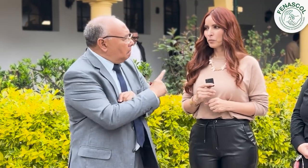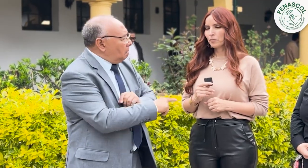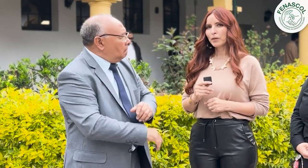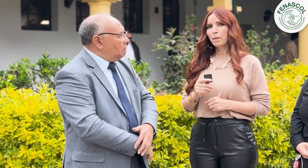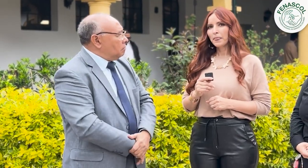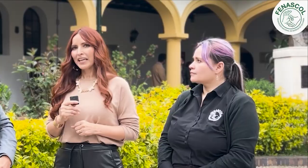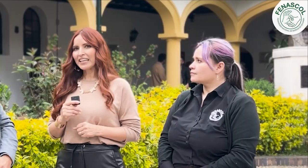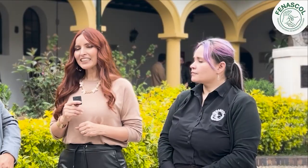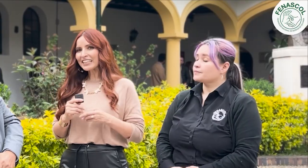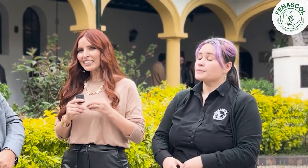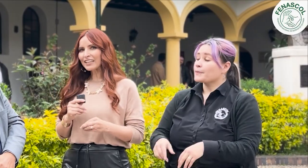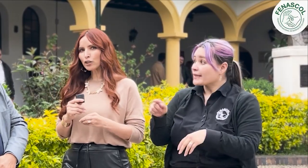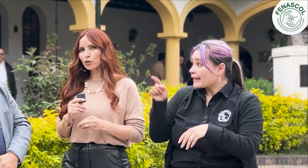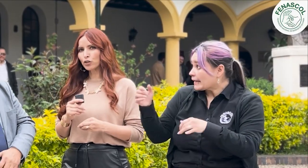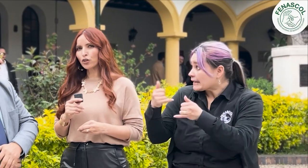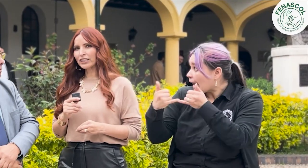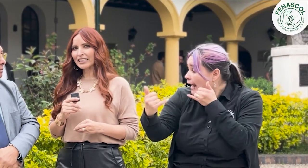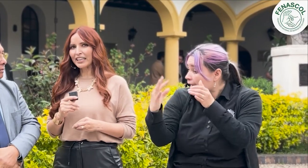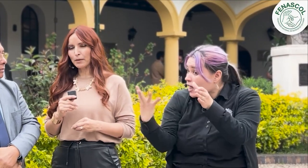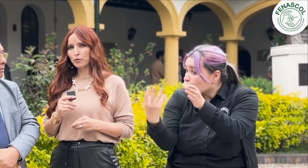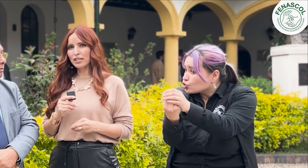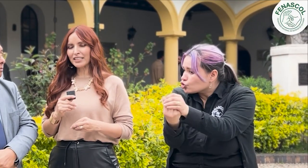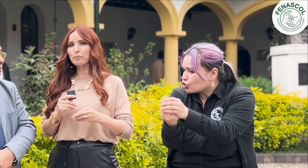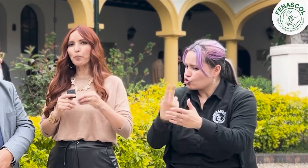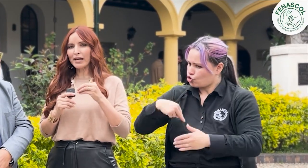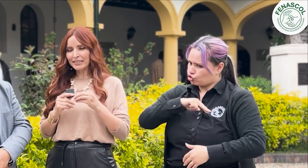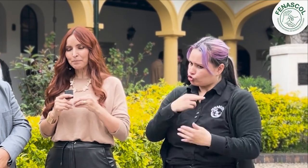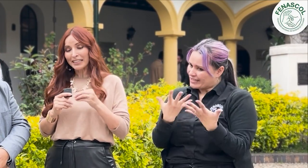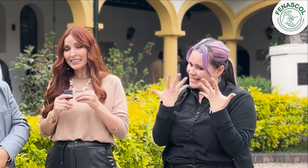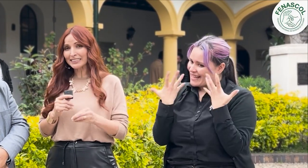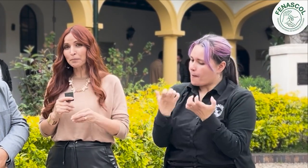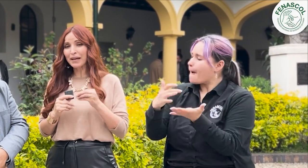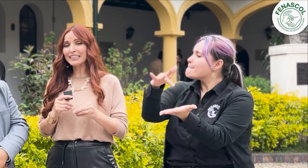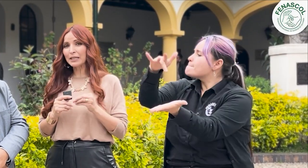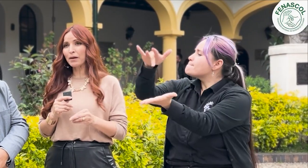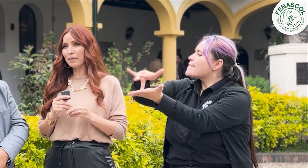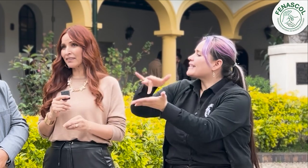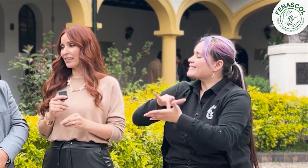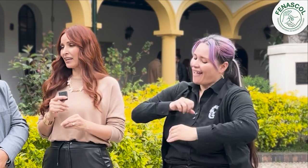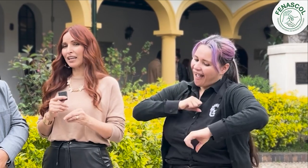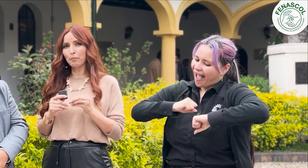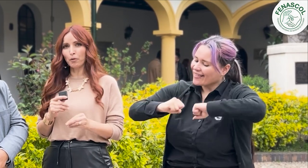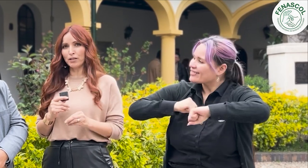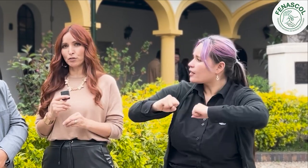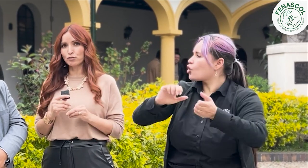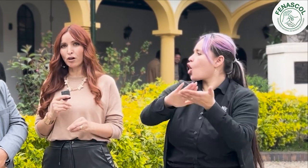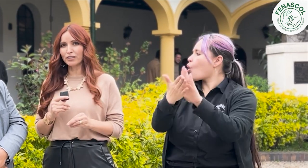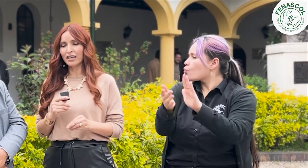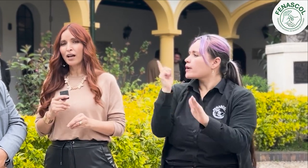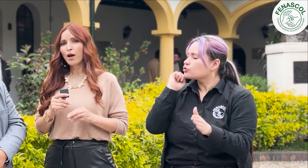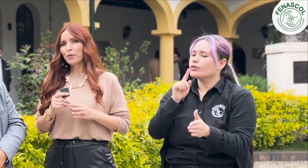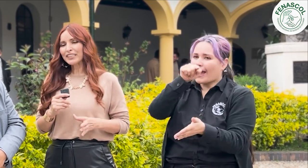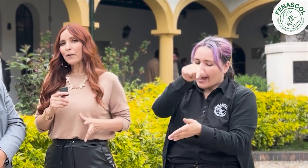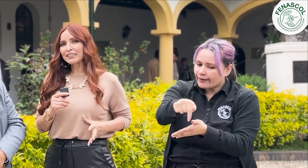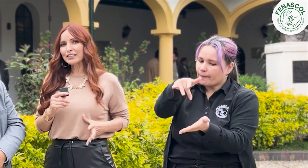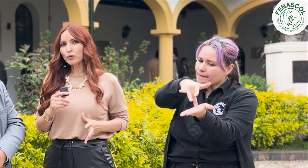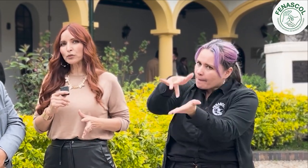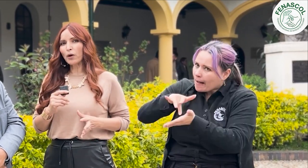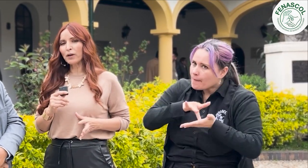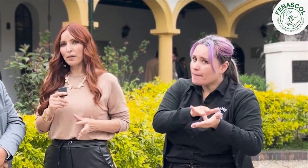En esa línea de inclusión lo que queremos es que participe activamente la población sorda, porque a veces cuando hablamos